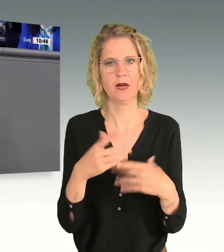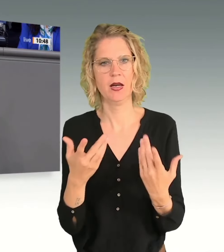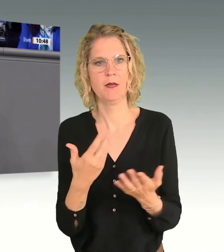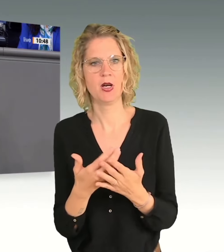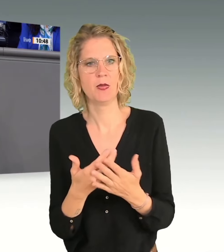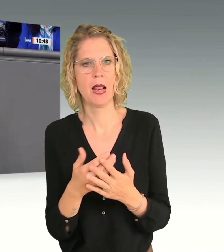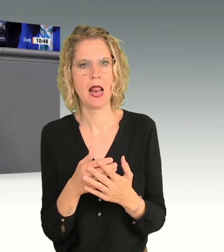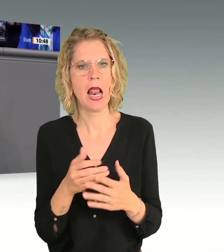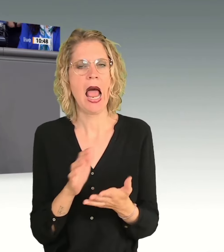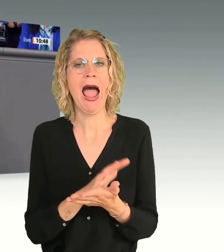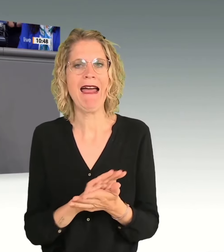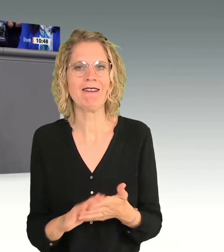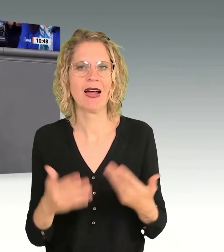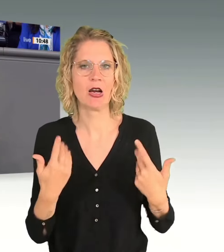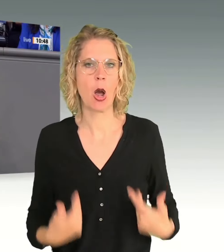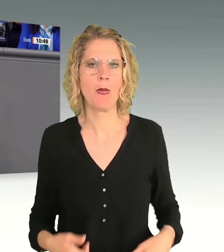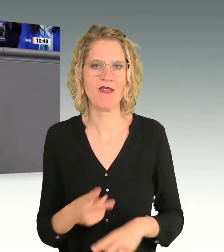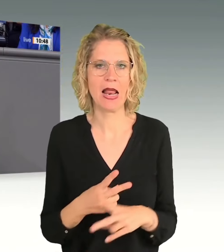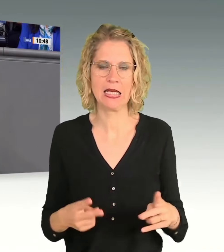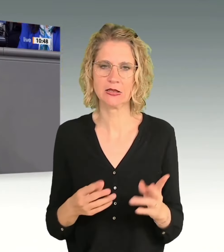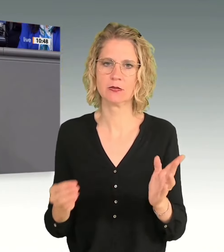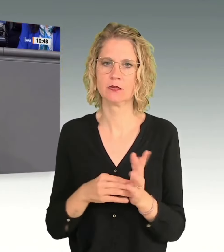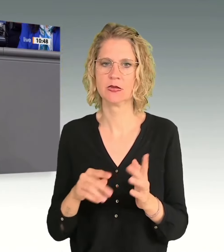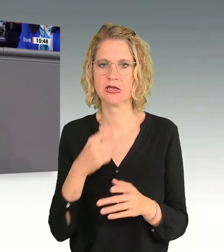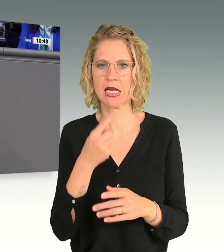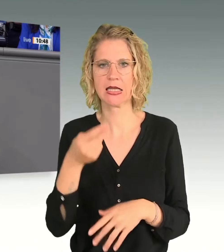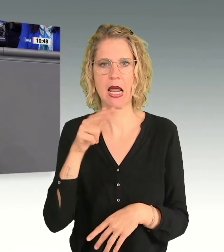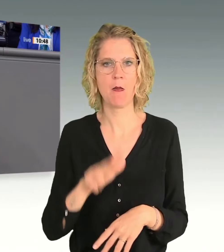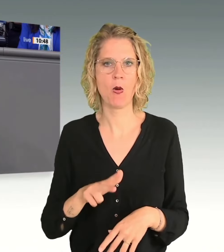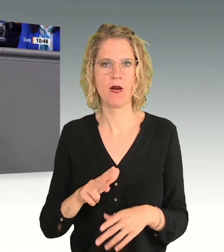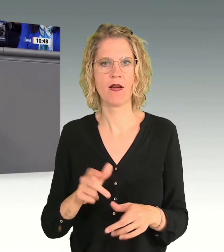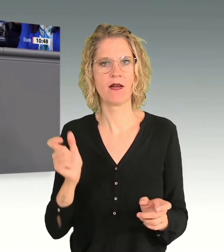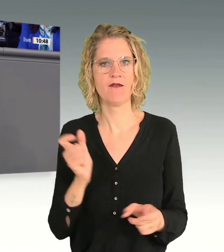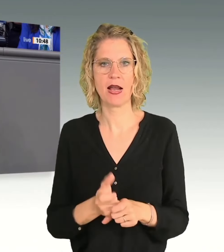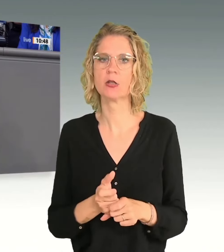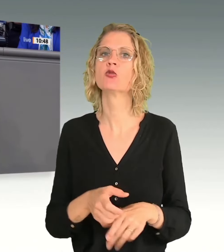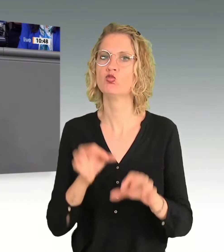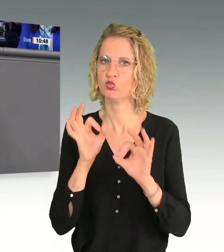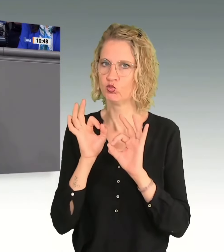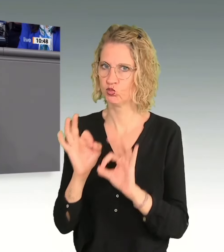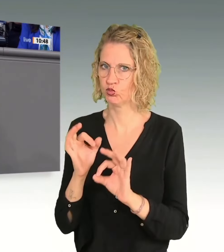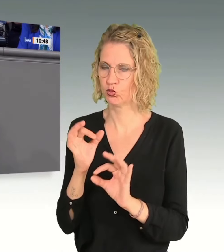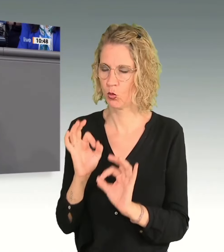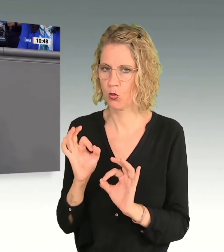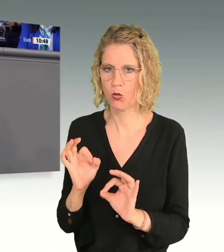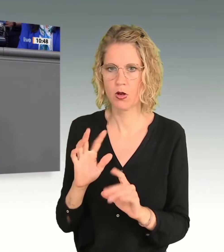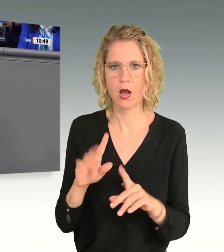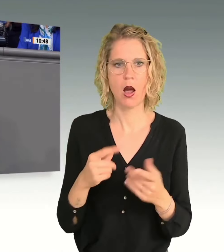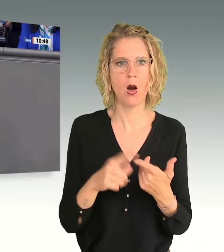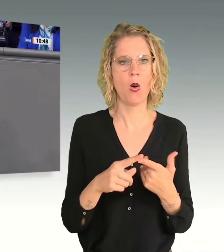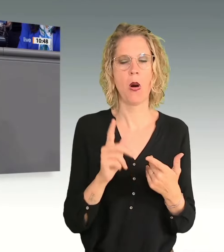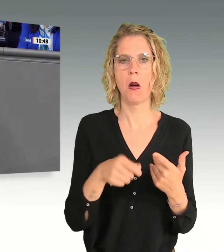Gefängnis zu besehen, mit Rückausnahmen, das begrüße ich hingegen sehr. Ja, Verbrechensqualifikationen bei Messertaten, eben